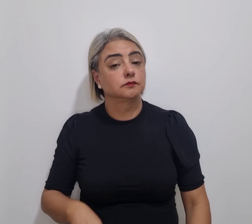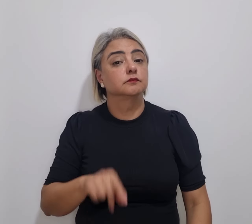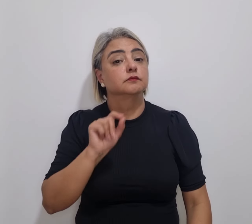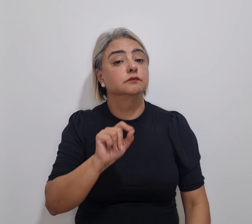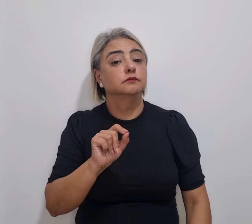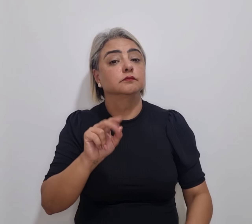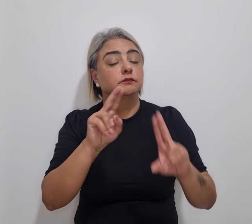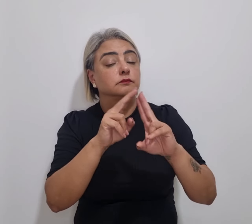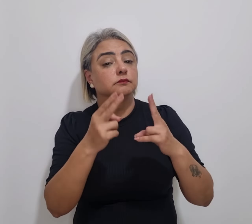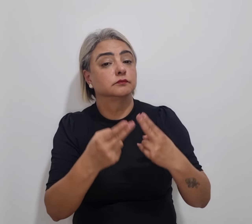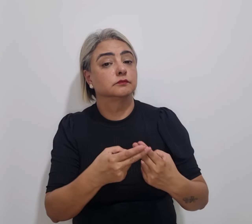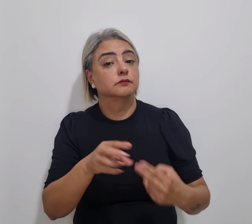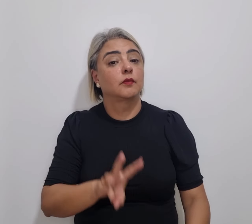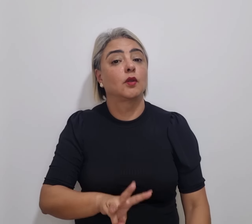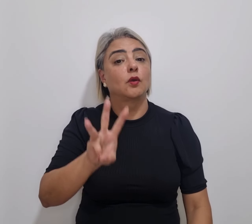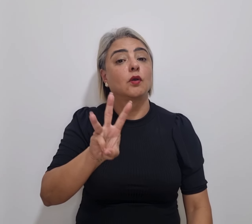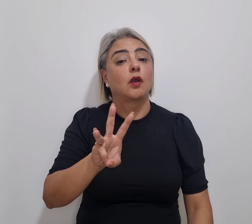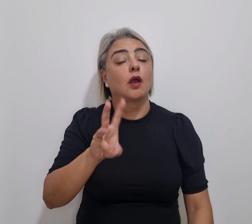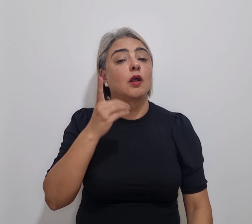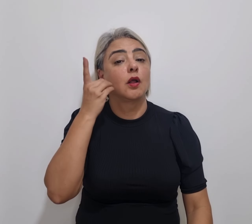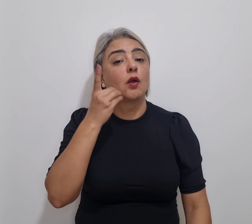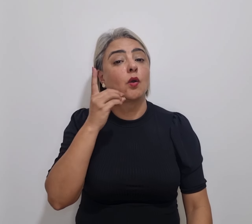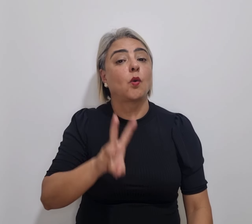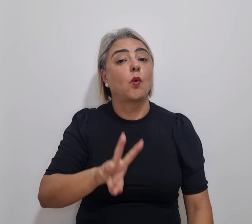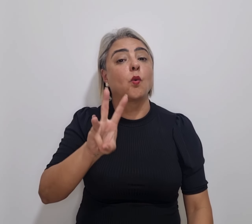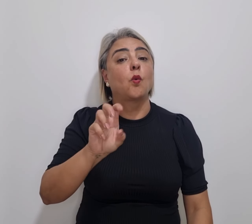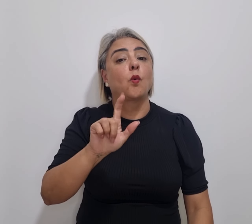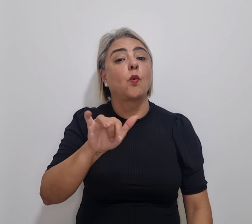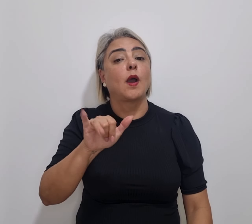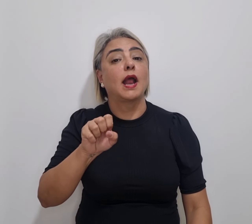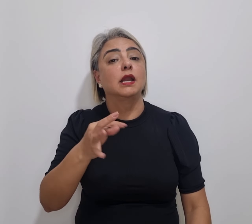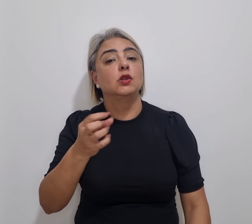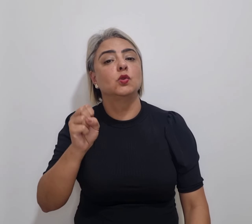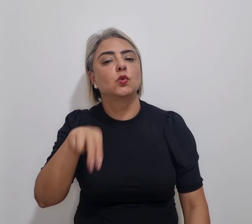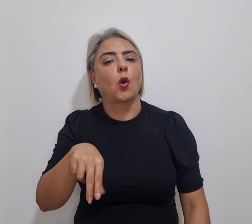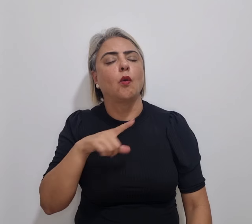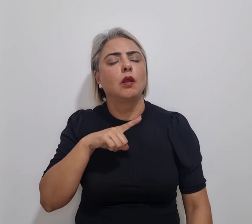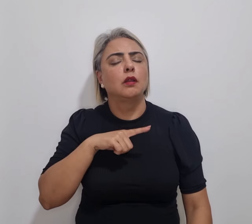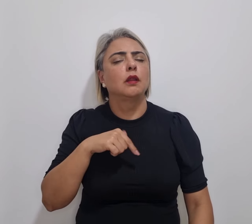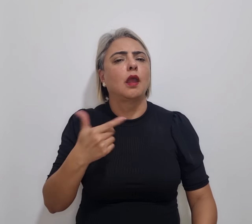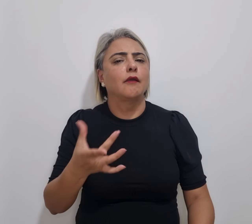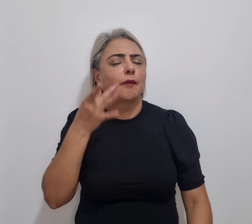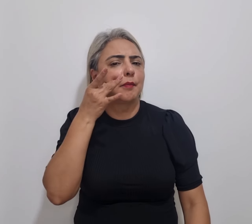da CLDF, deputado Wellington Luiz, e contou com a presença dos